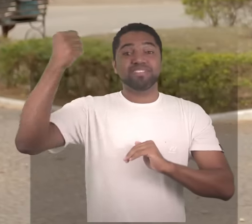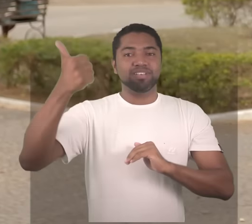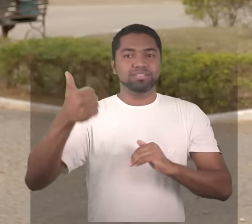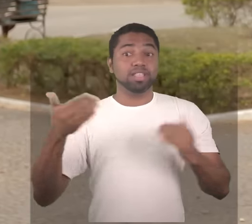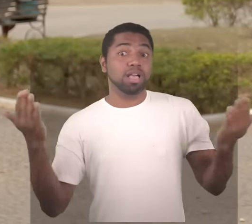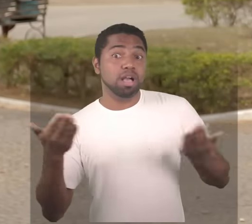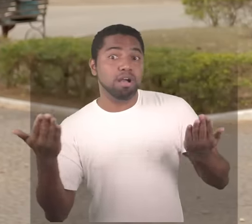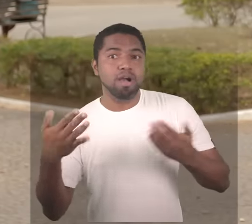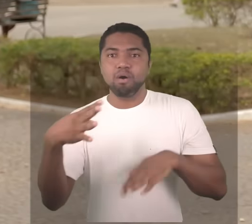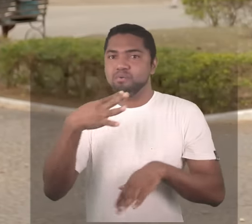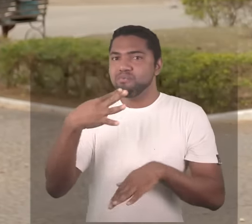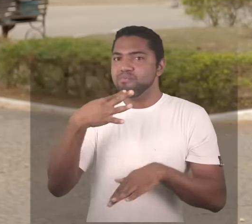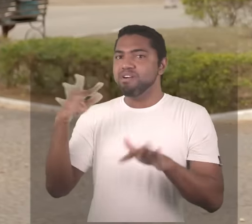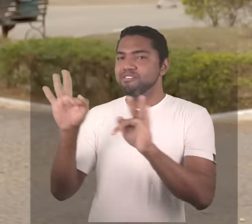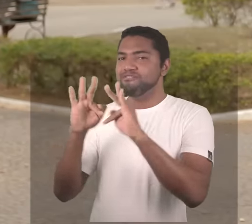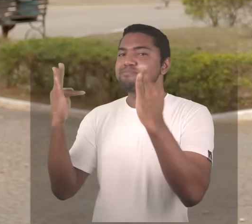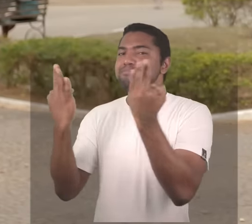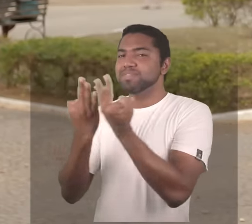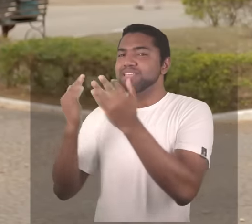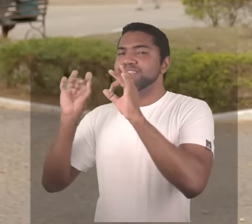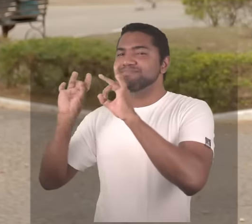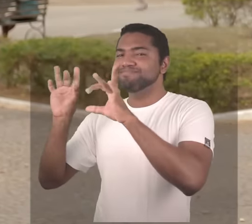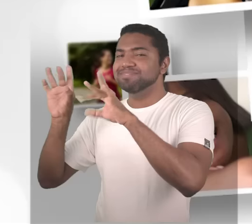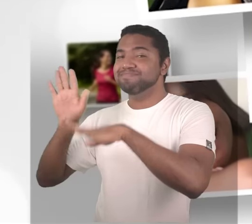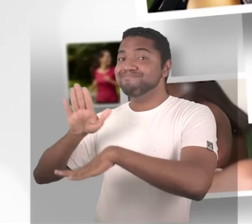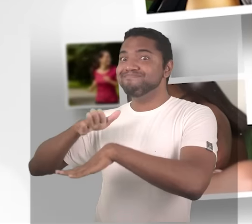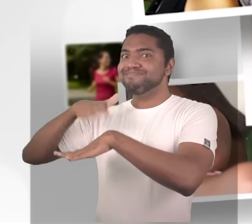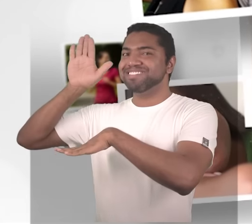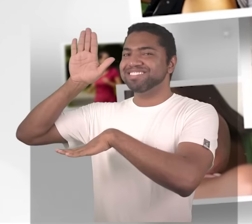família muito mais que especial Música